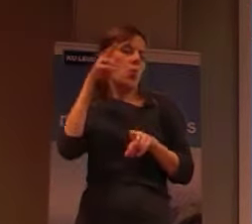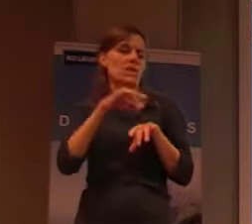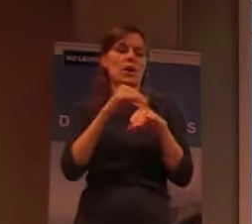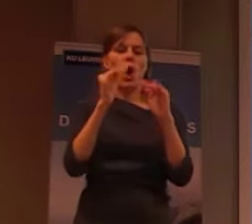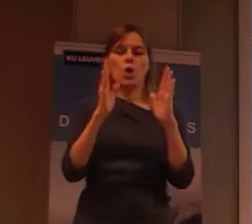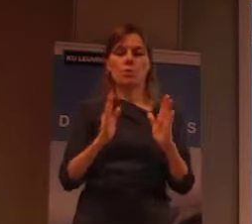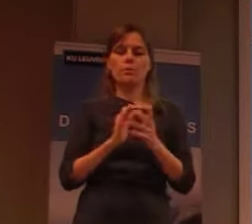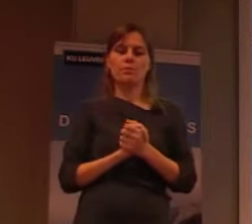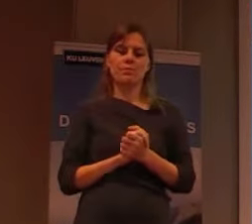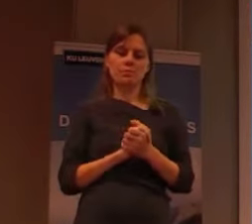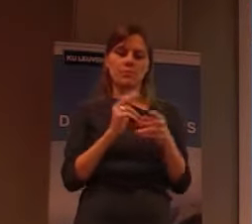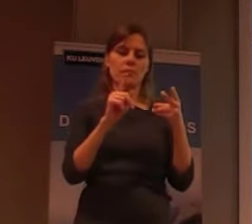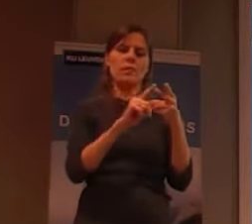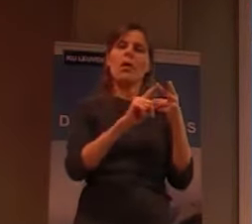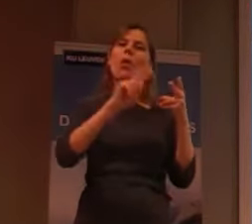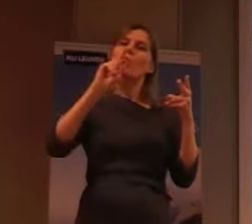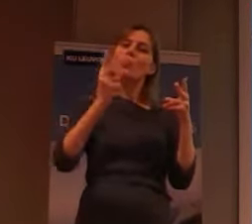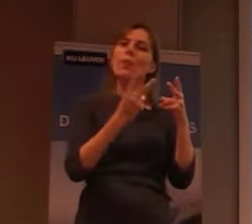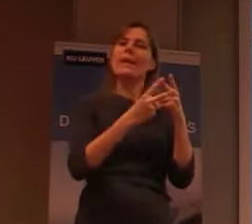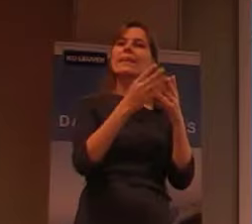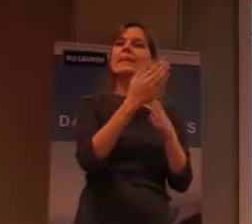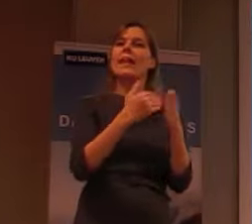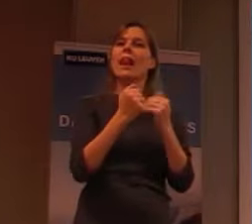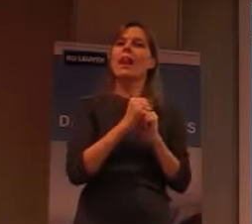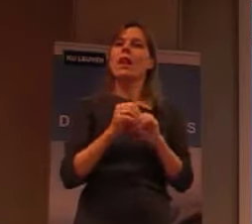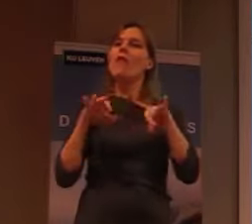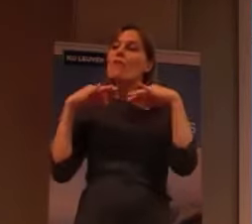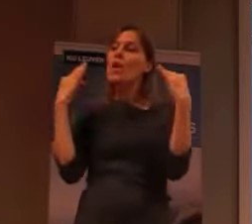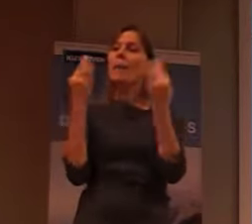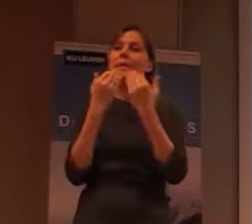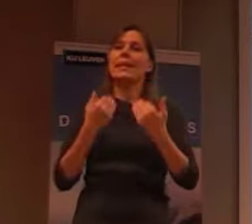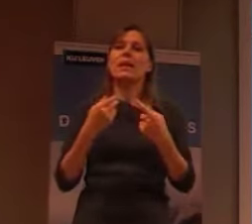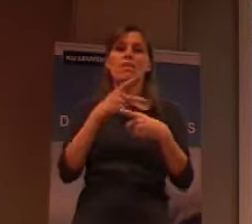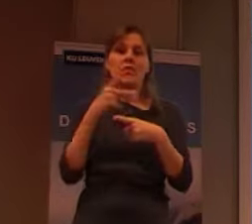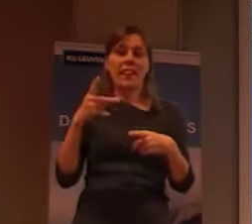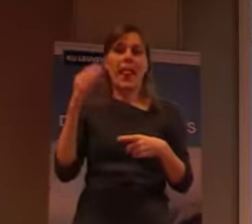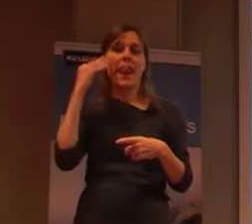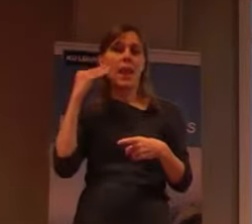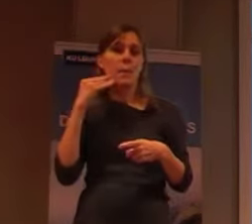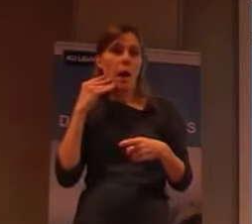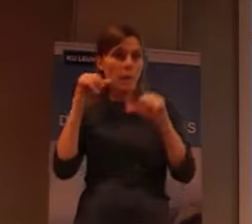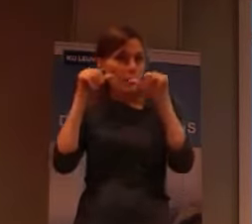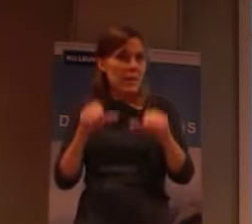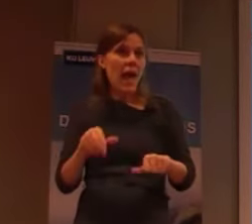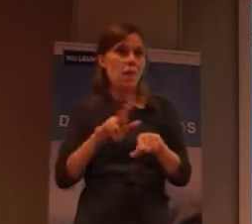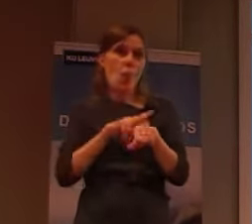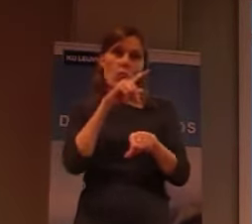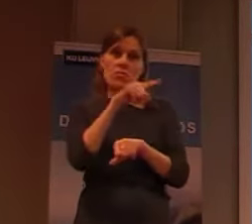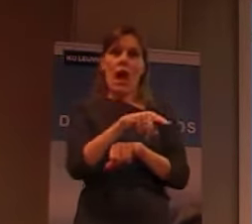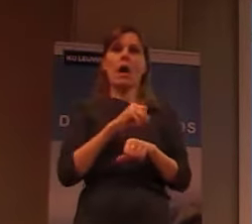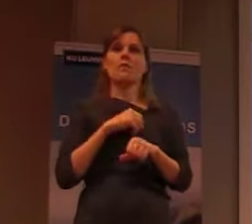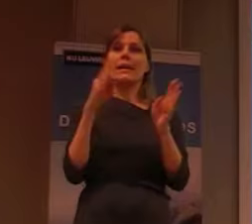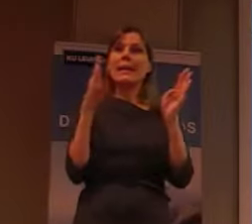Het tweede gedeelte, is eigenlijk families van lepra, die daar zijn blijven wonen. En dat zijn eigenlijk kleine huisjes,